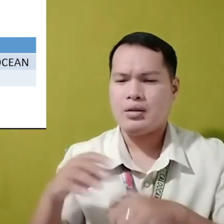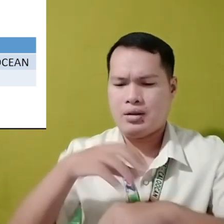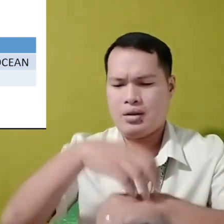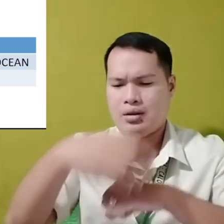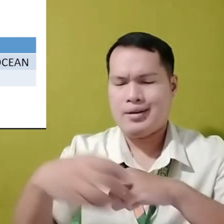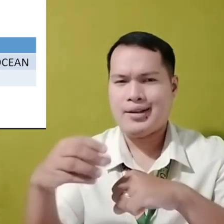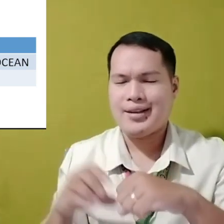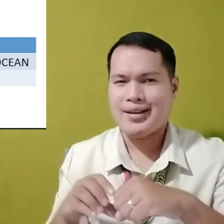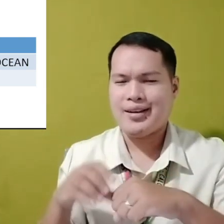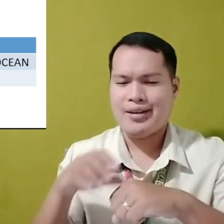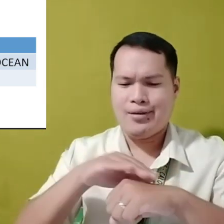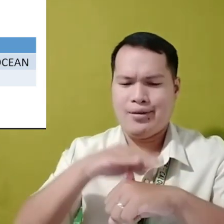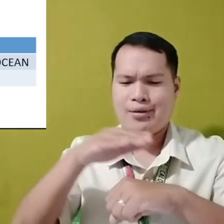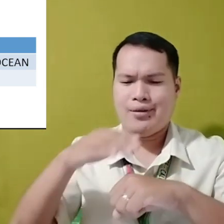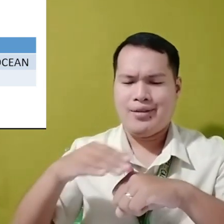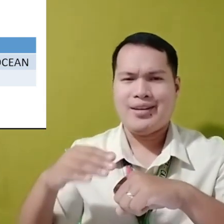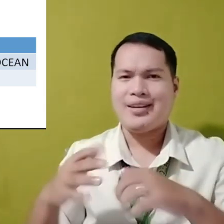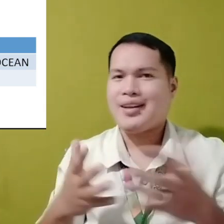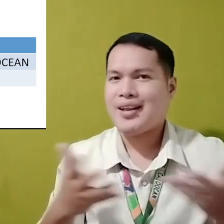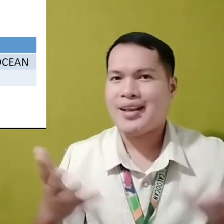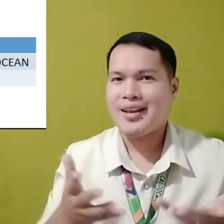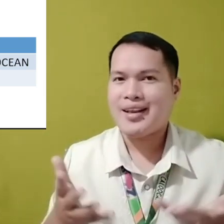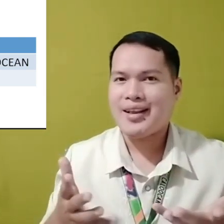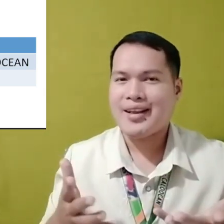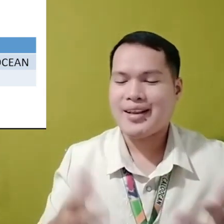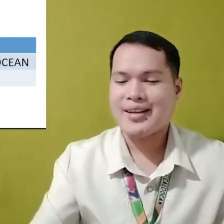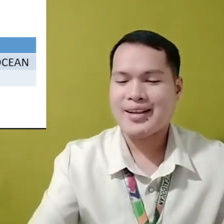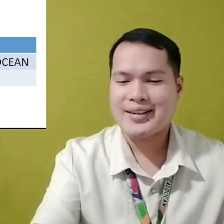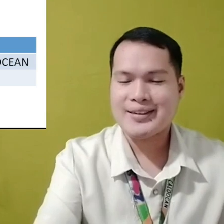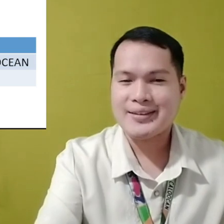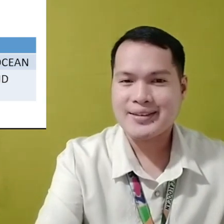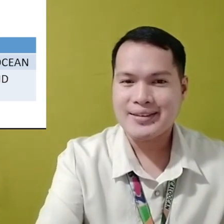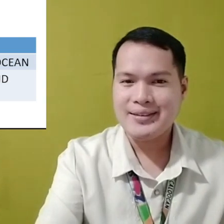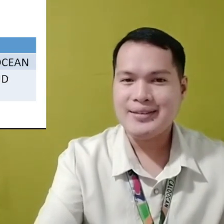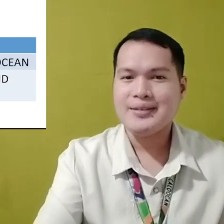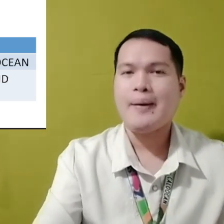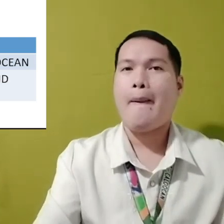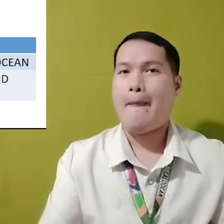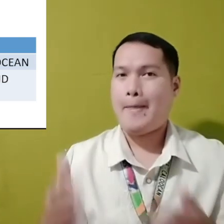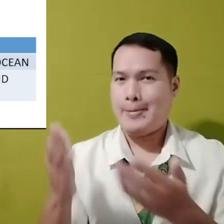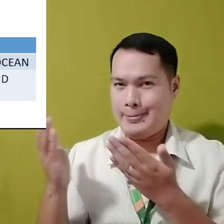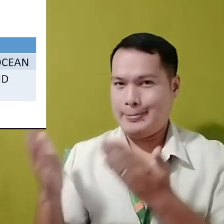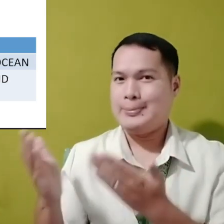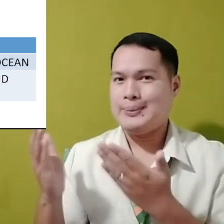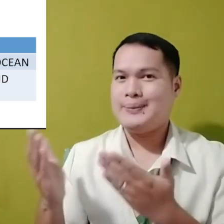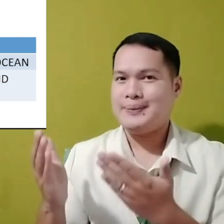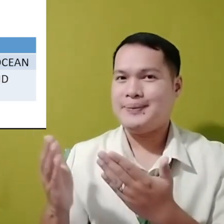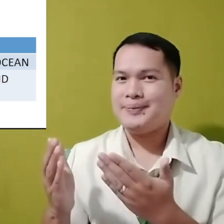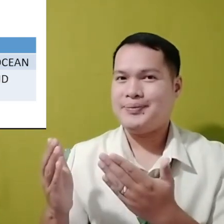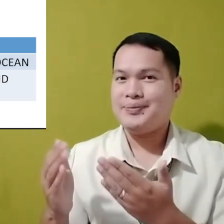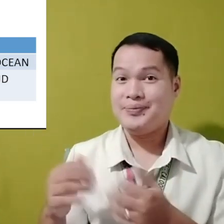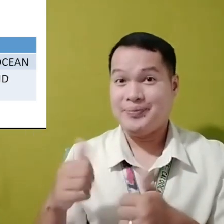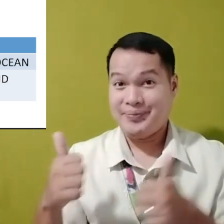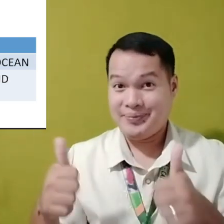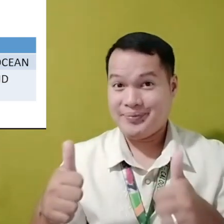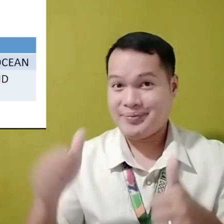Samantalang sa Continental, ang location ay Exposed Land Masses.